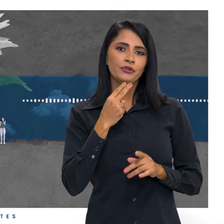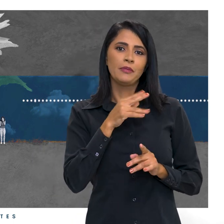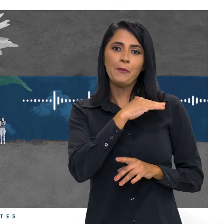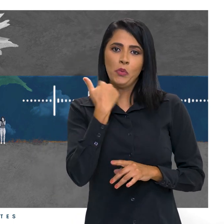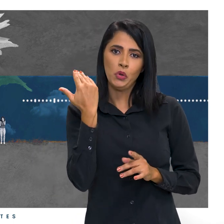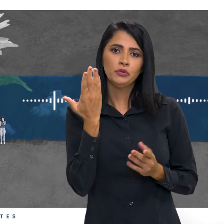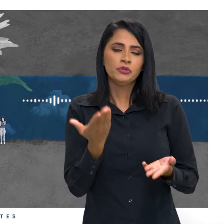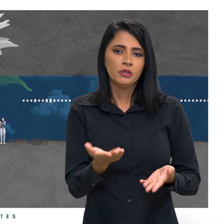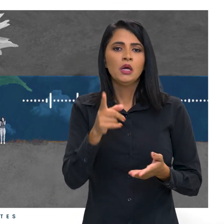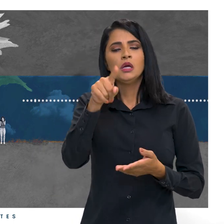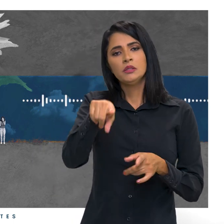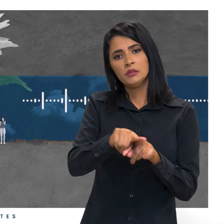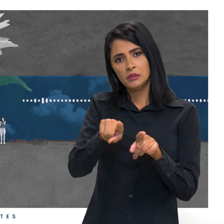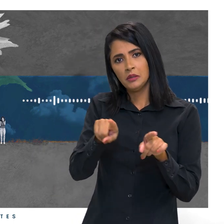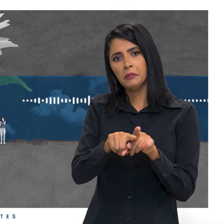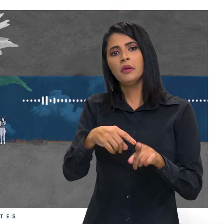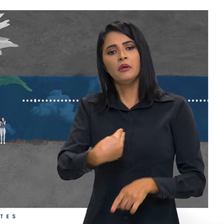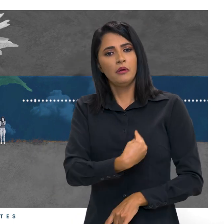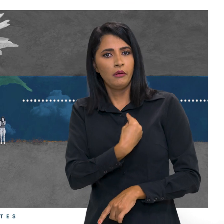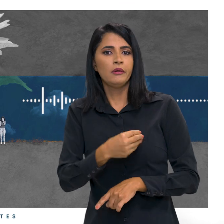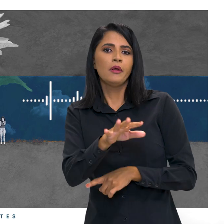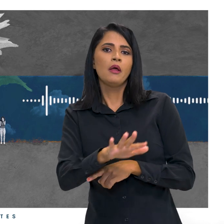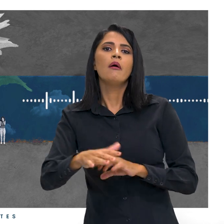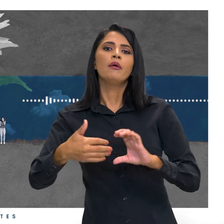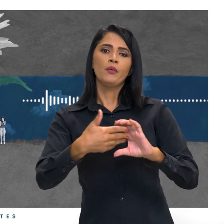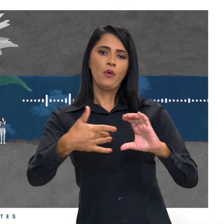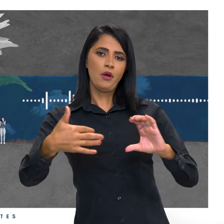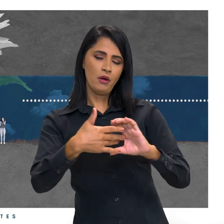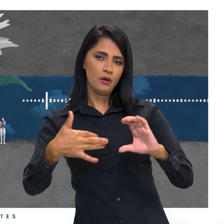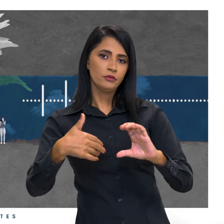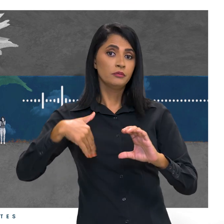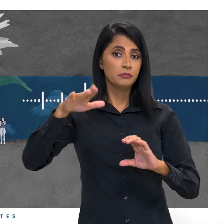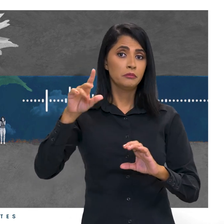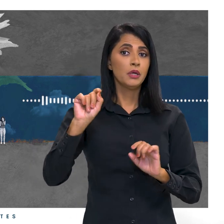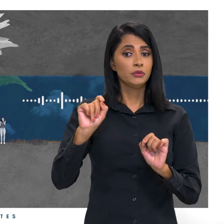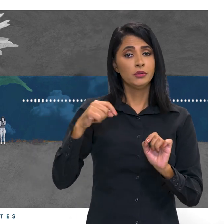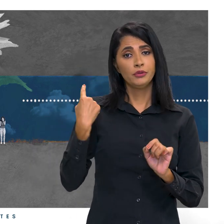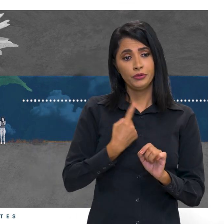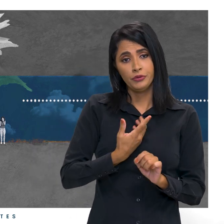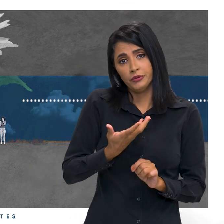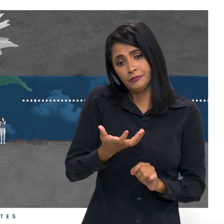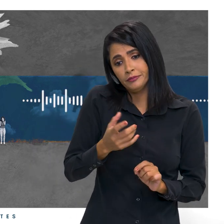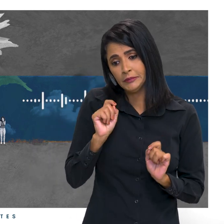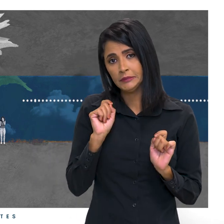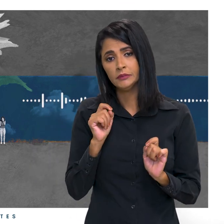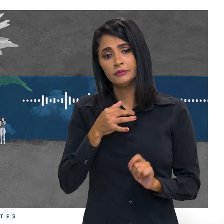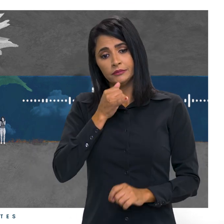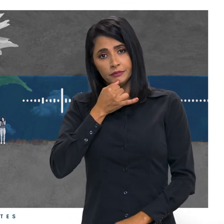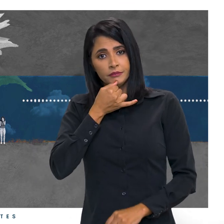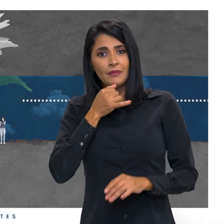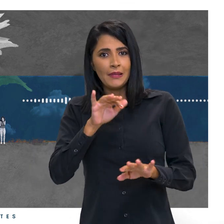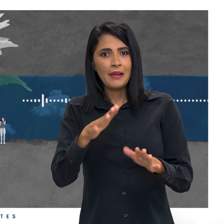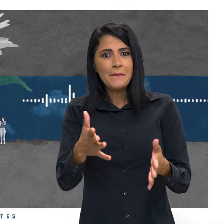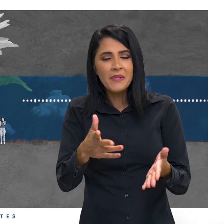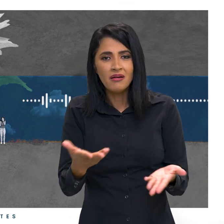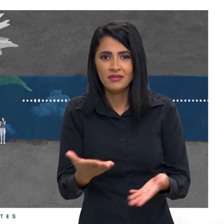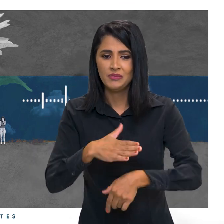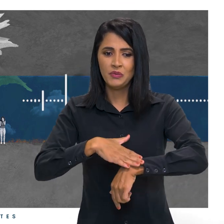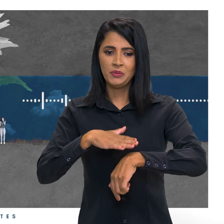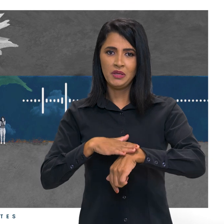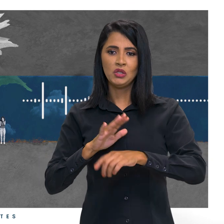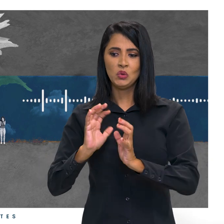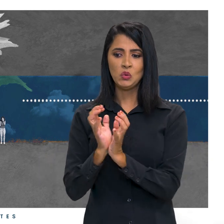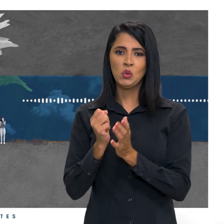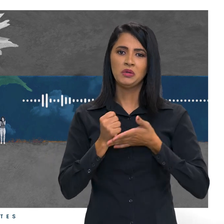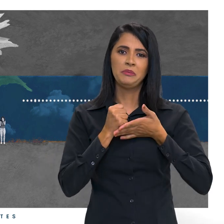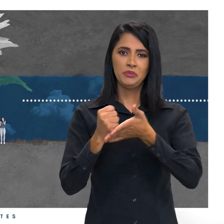E isso também está presente no meio raro. Bem mais do que nós gostaríamos, é verdade. E nessas horas, os grupos de